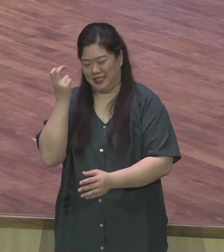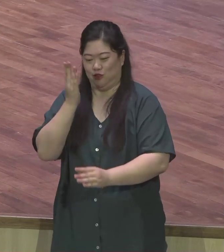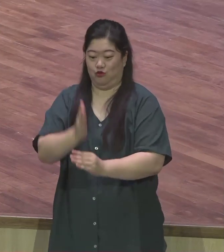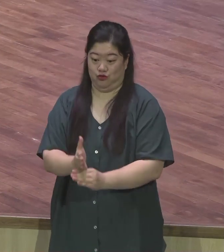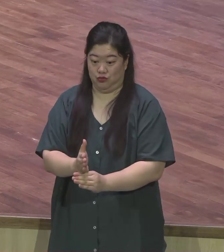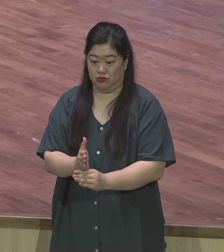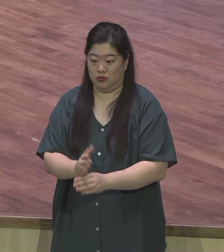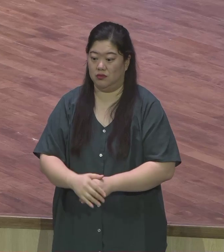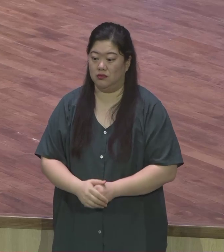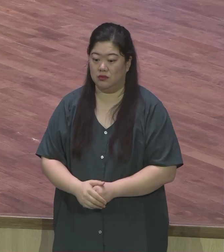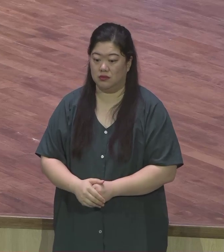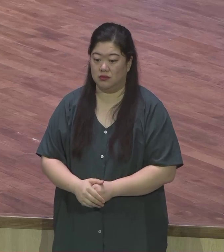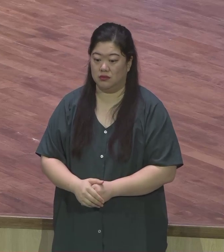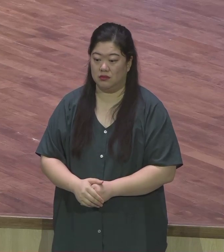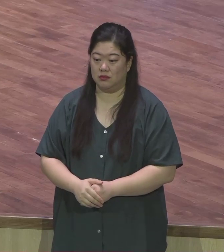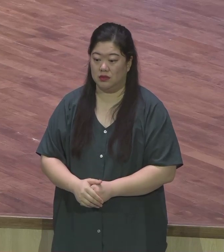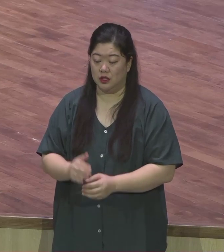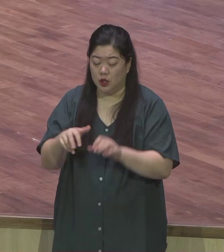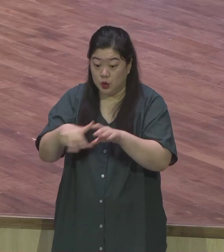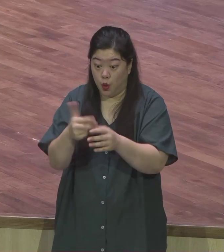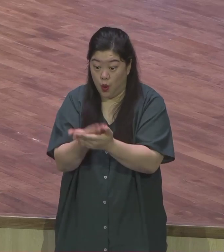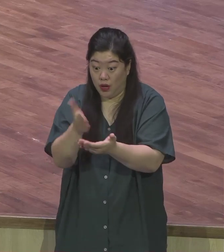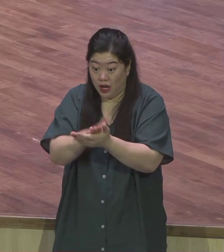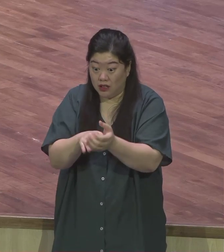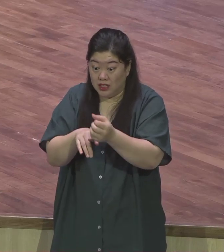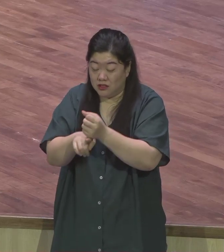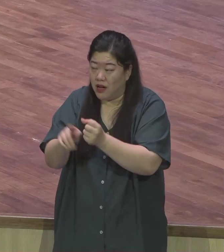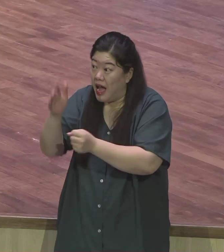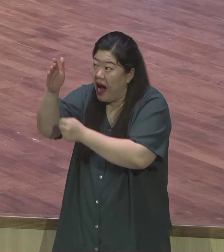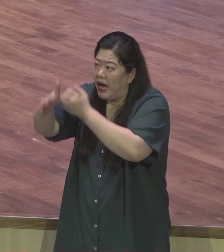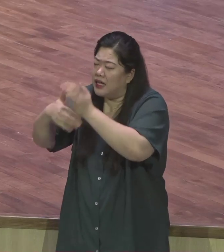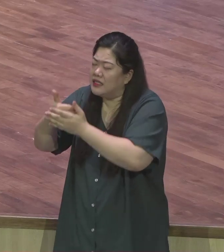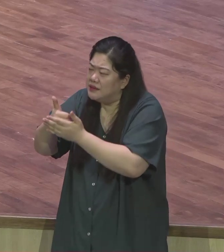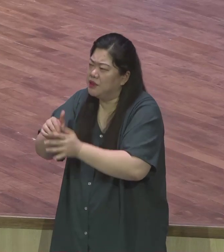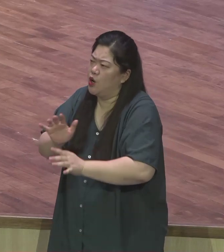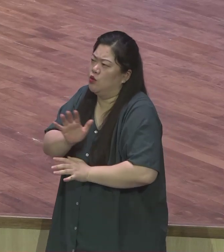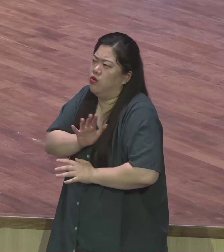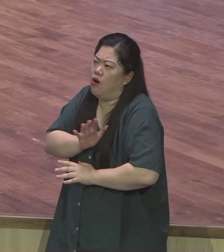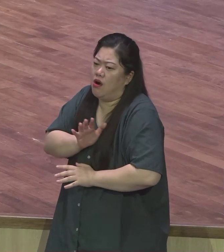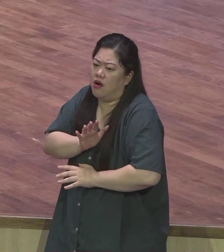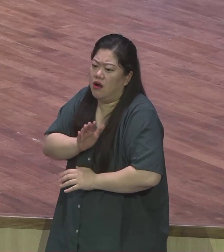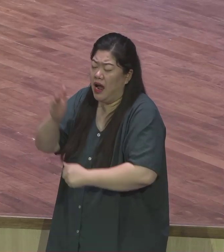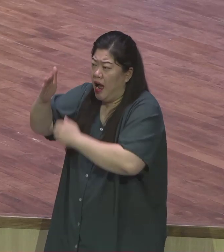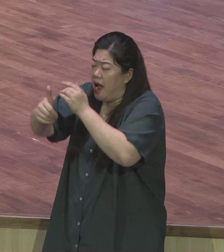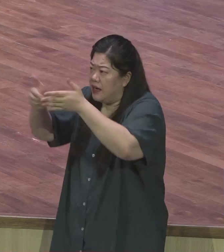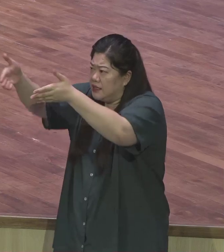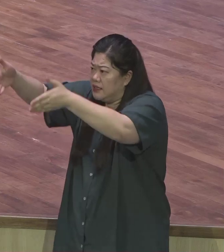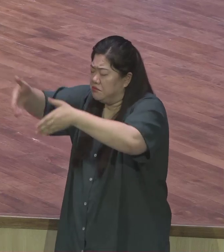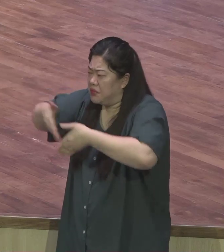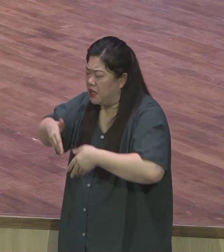종교개혁을 이어갈 수 있었던 것은 바로 사람 앞에 선 것이 아니라 하나님 앞에 섰기 때문인 것입니다